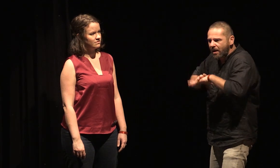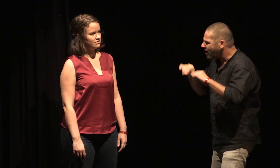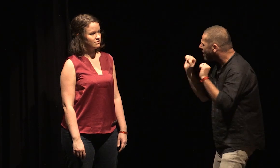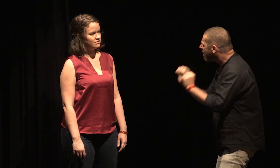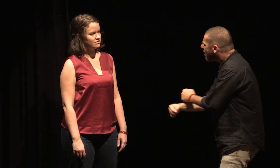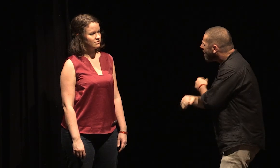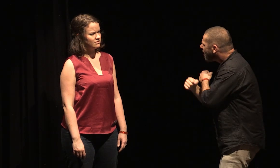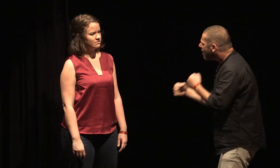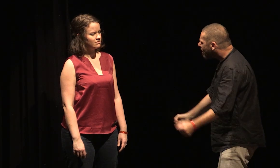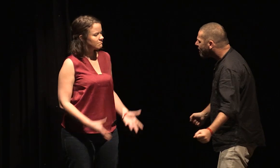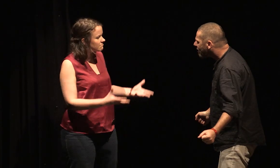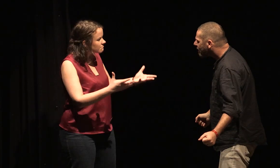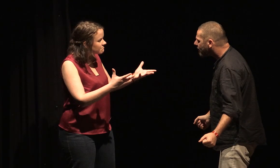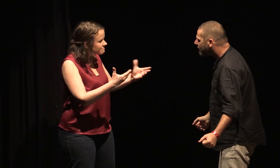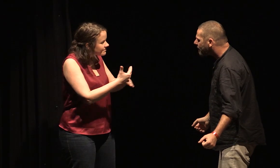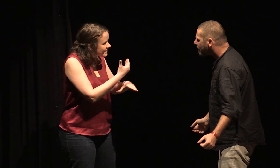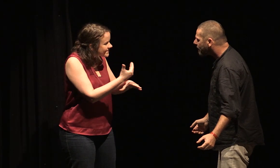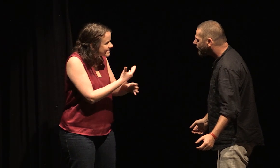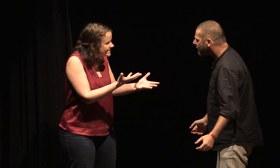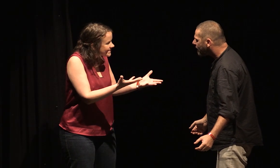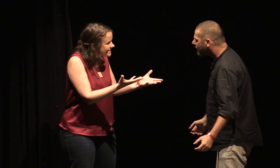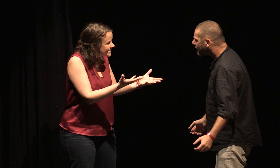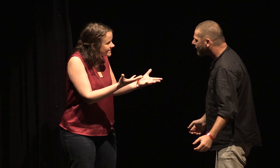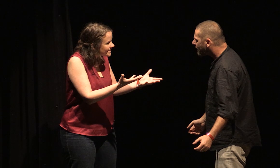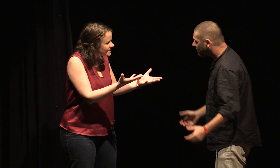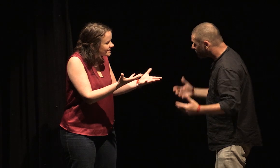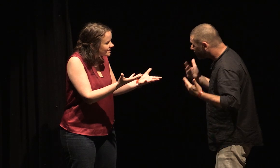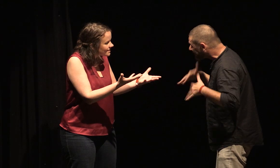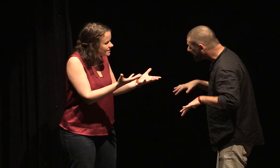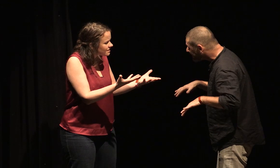pas. Qu'est-ce qui t'arrive? Est-ce que tout est fini? Qu'est-ce qui t'arrive?